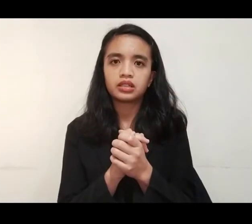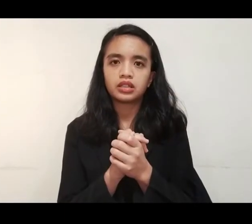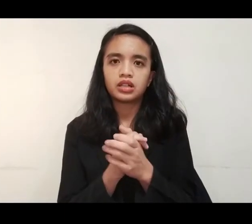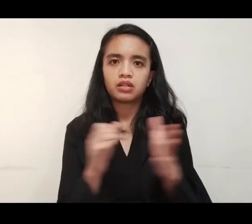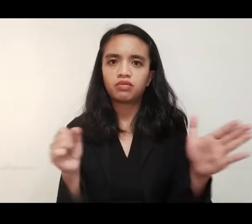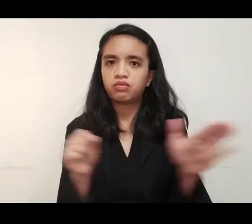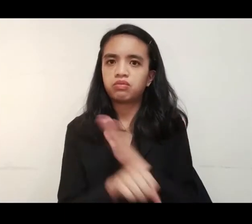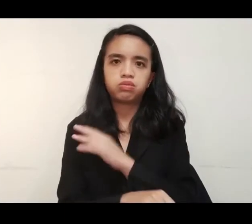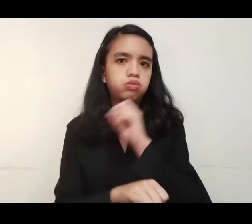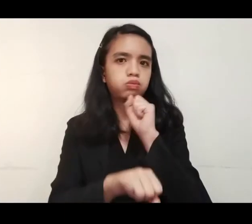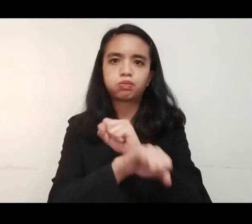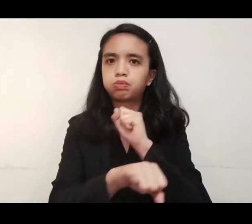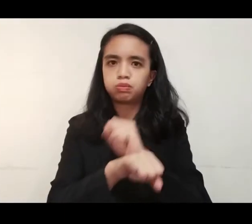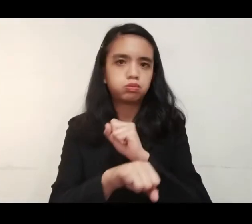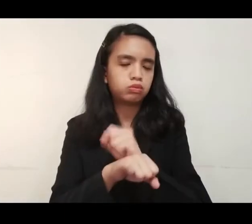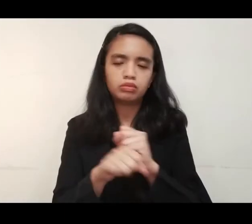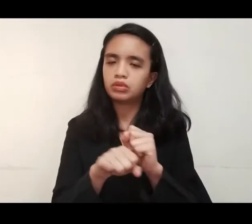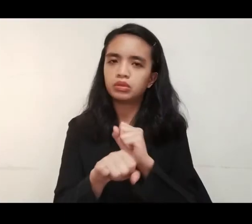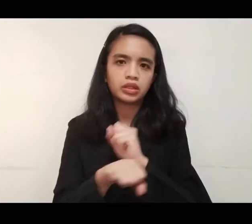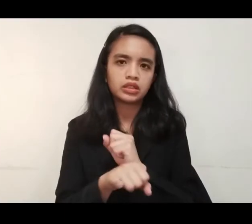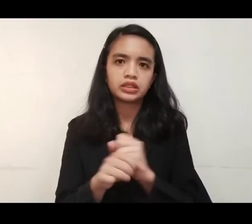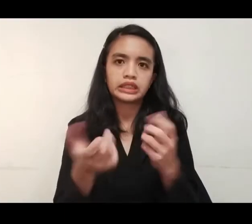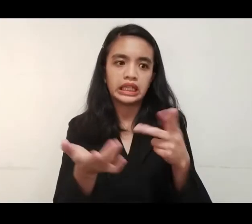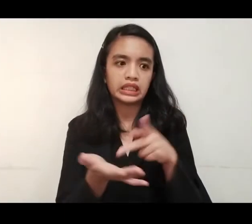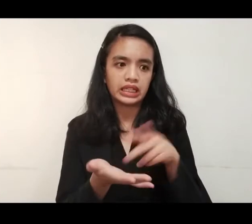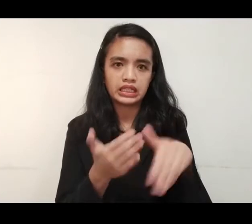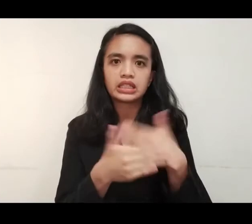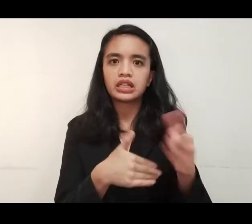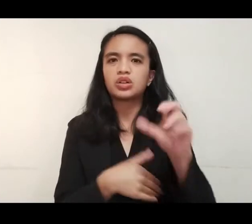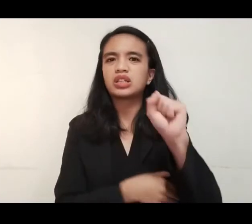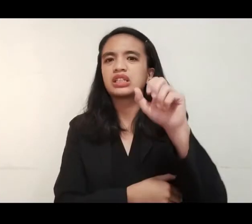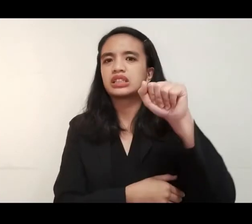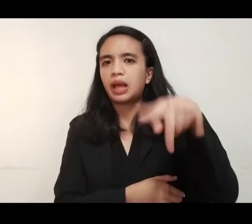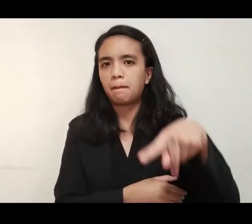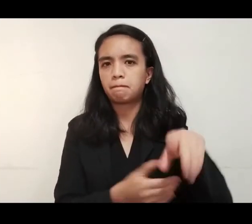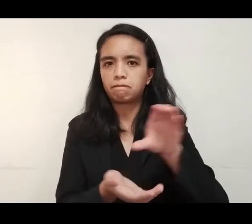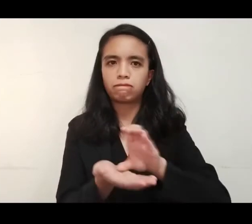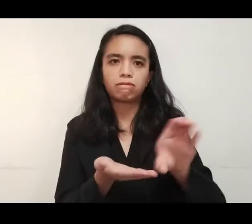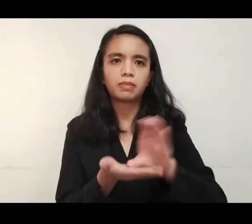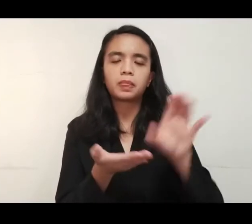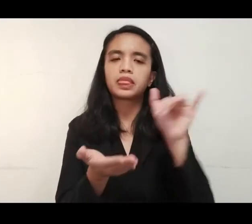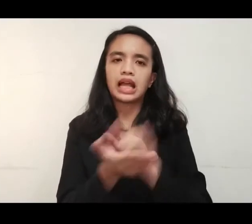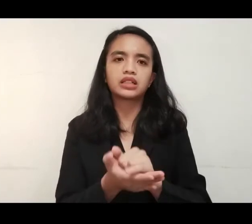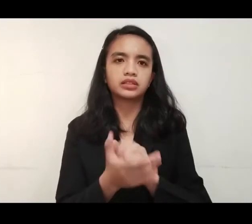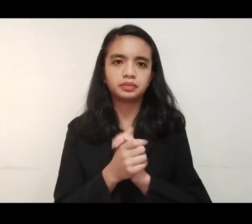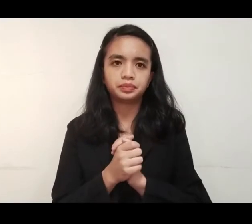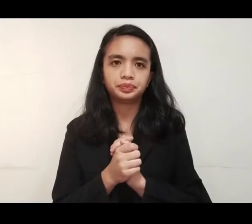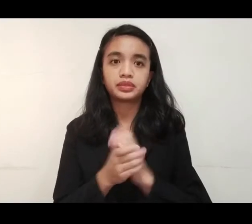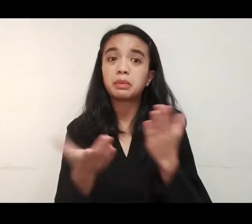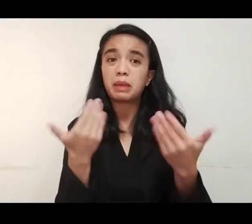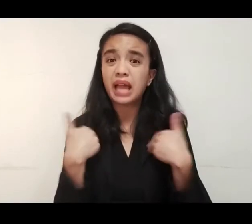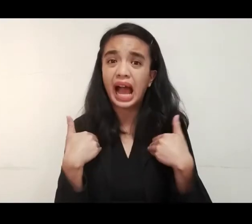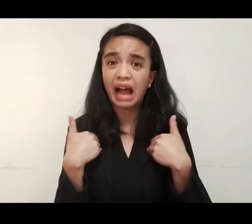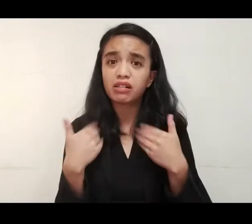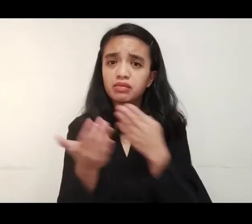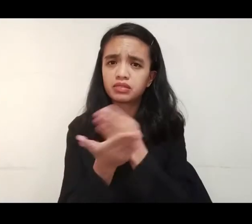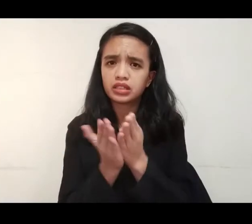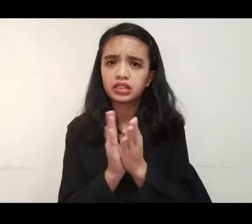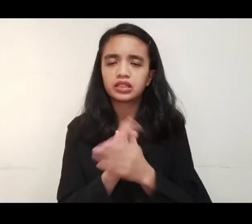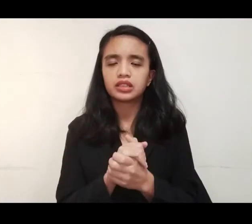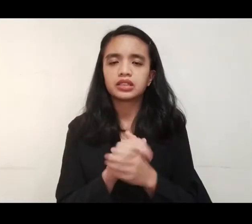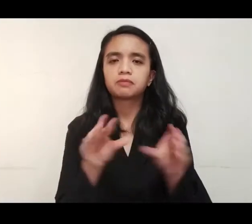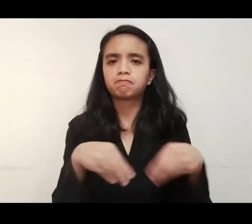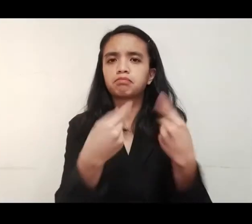is ito, tambak yung trabaho tapos itong payout ng amelioration. Kaya, isa rin na factor yun.